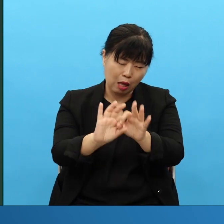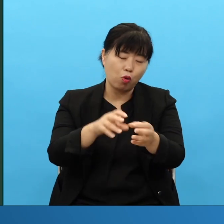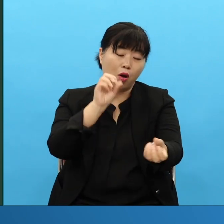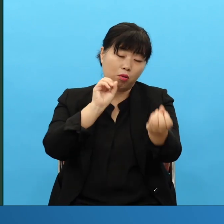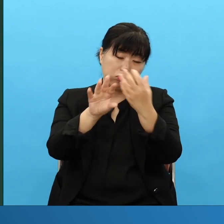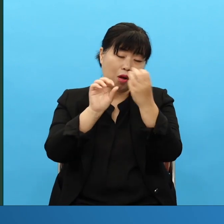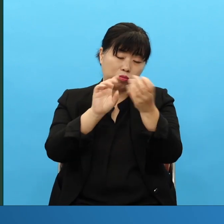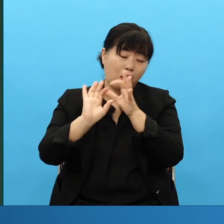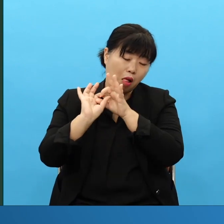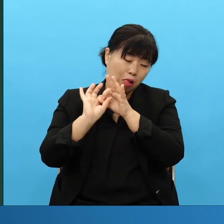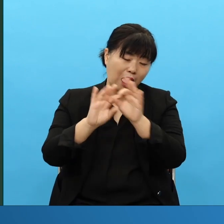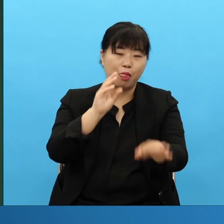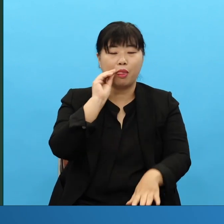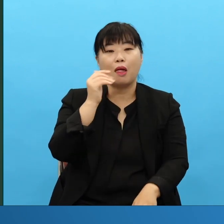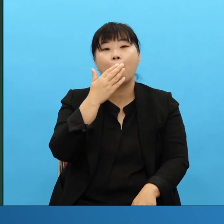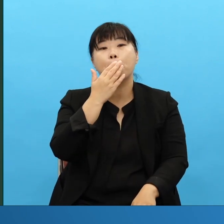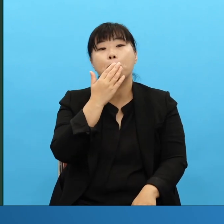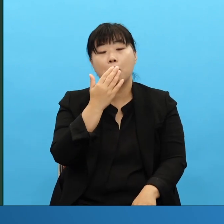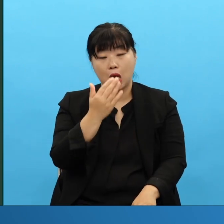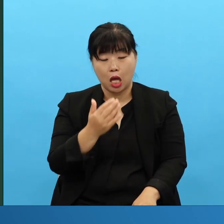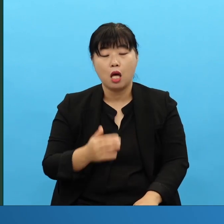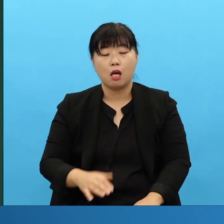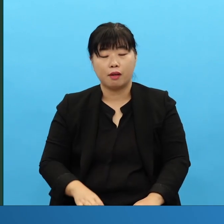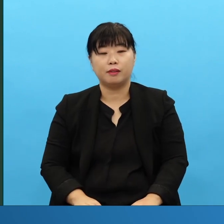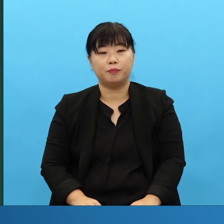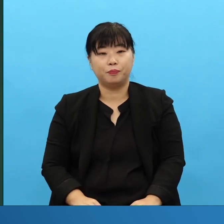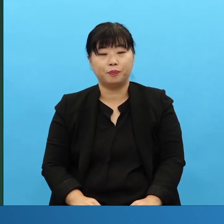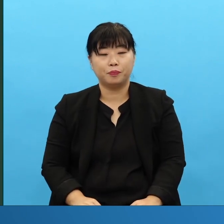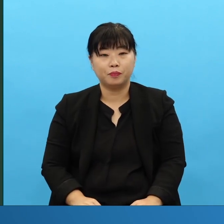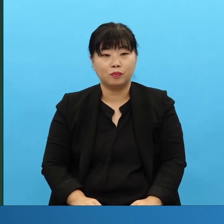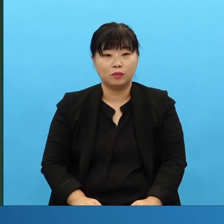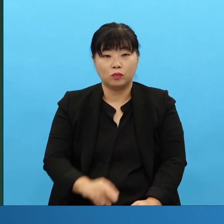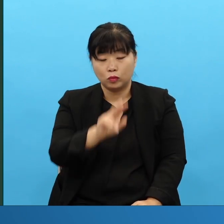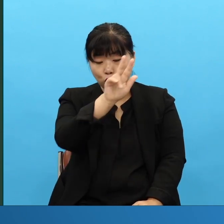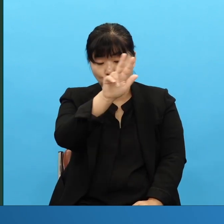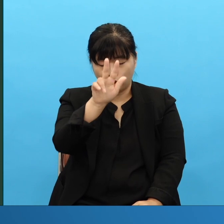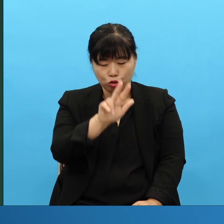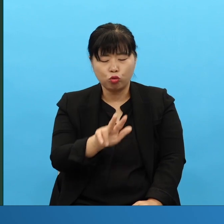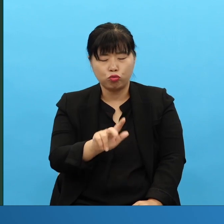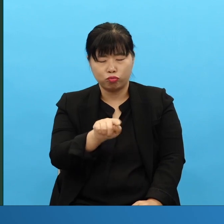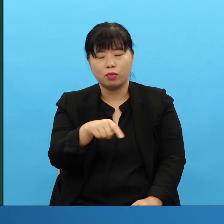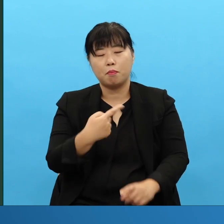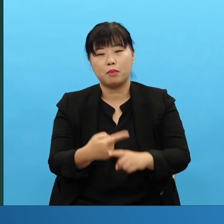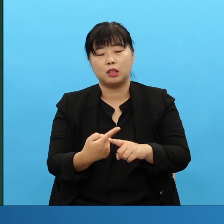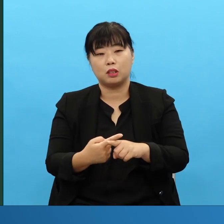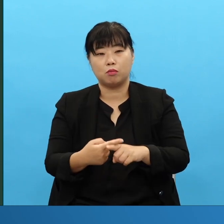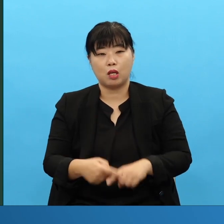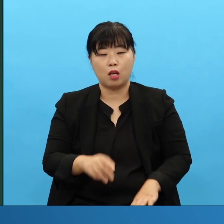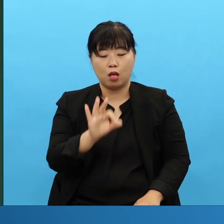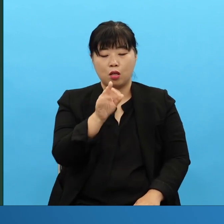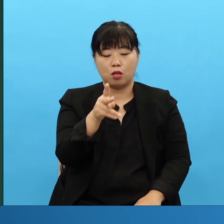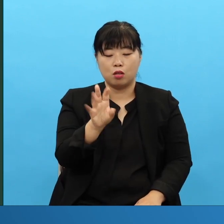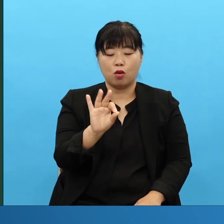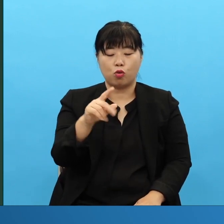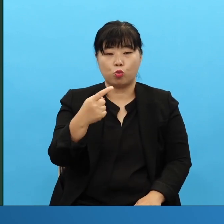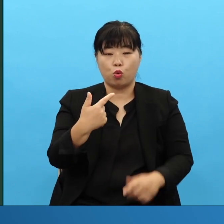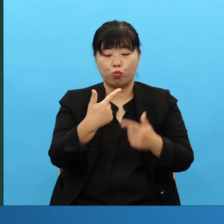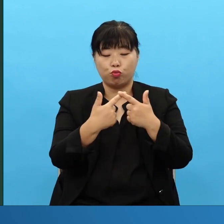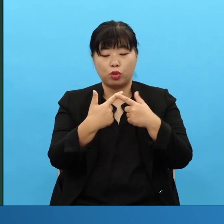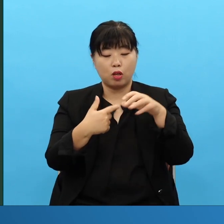이번 목사님들만 그런 얘기 했죠 영도 가니까 교회도 없는데 모르겠어요 교회당이 없어요